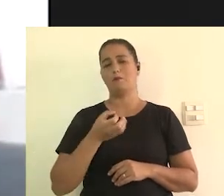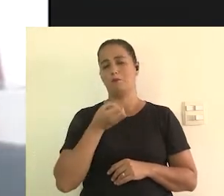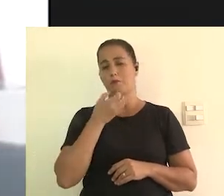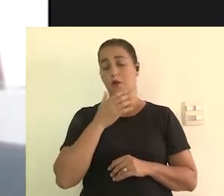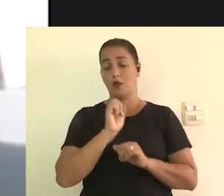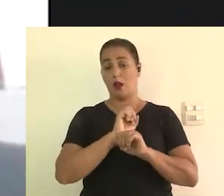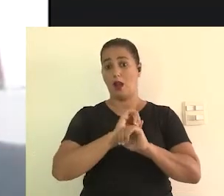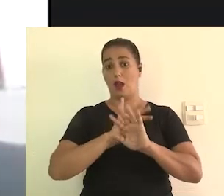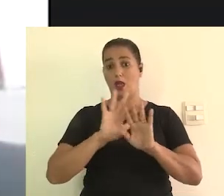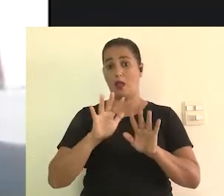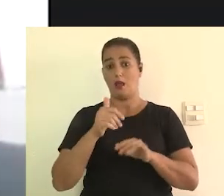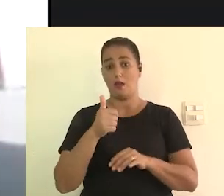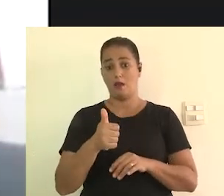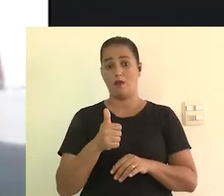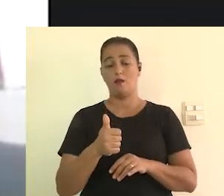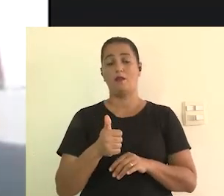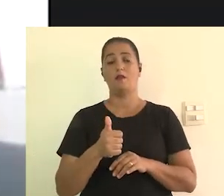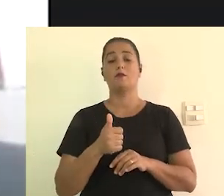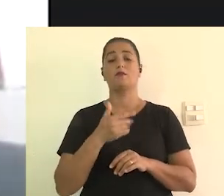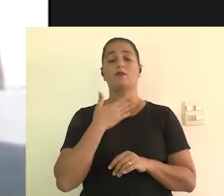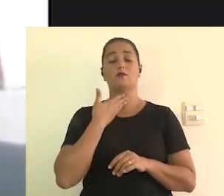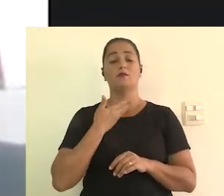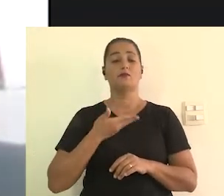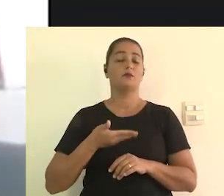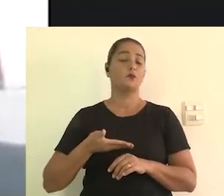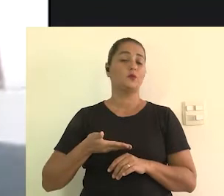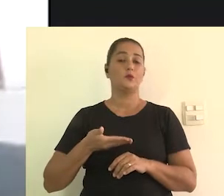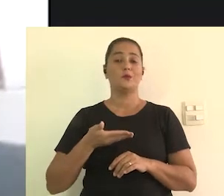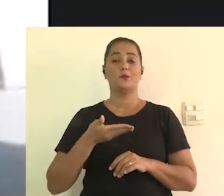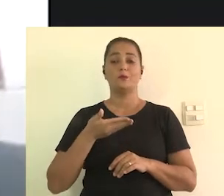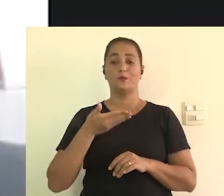da voz que deve ter uma boa dicção,